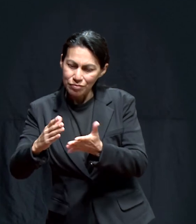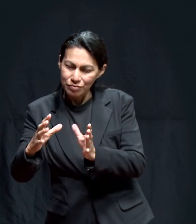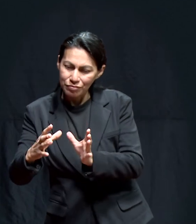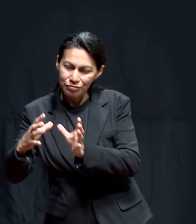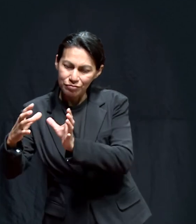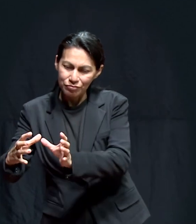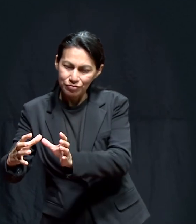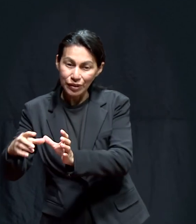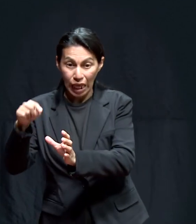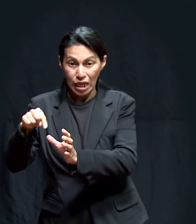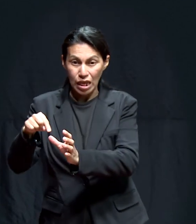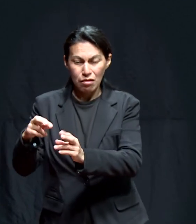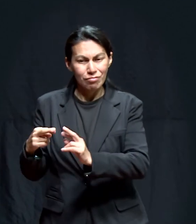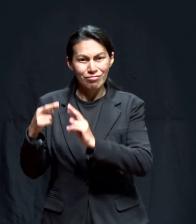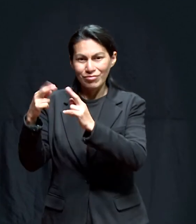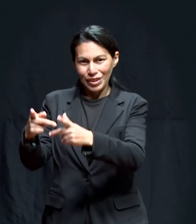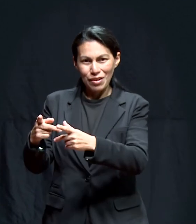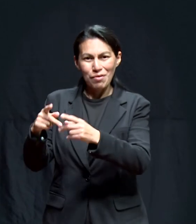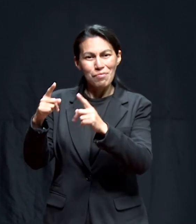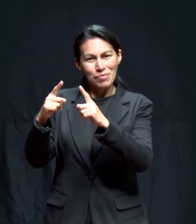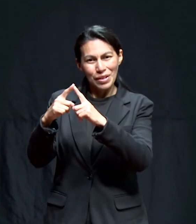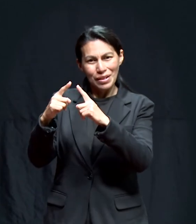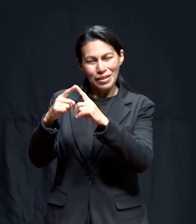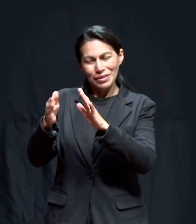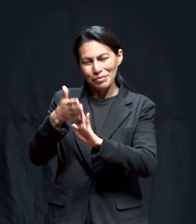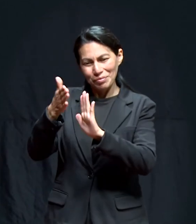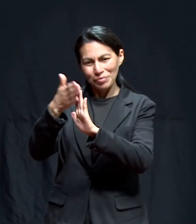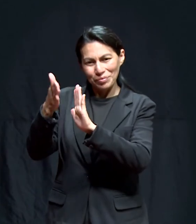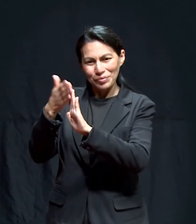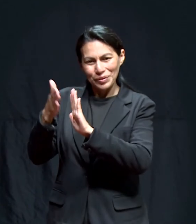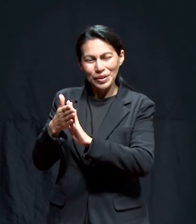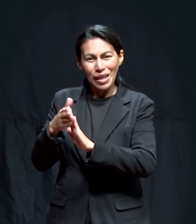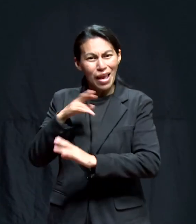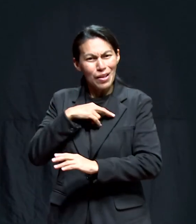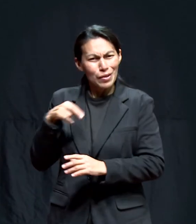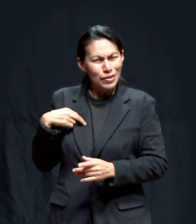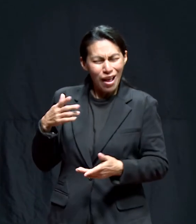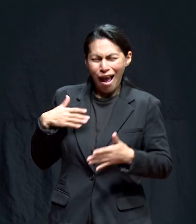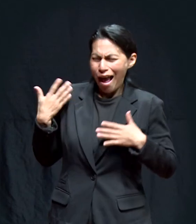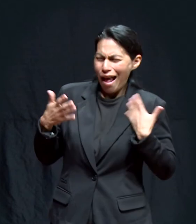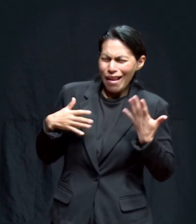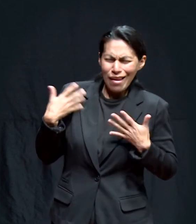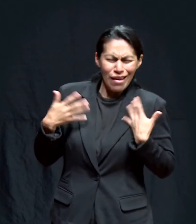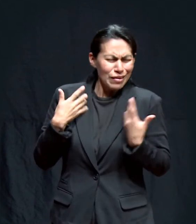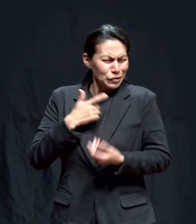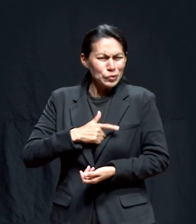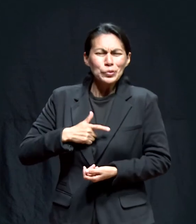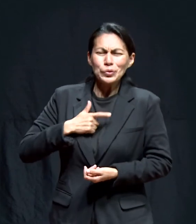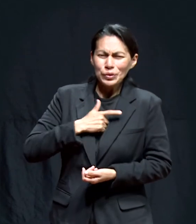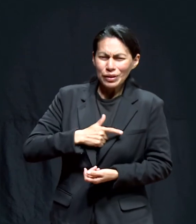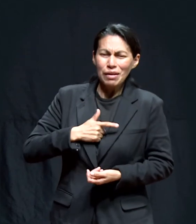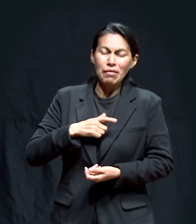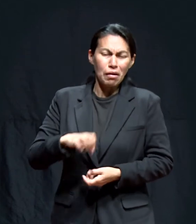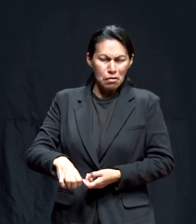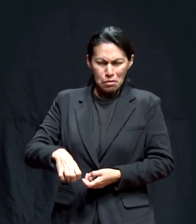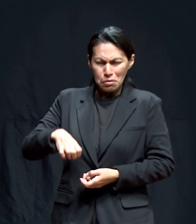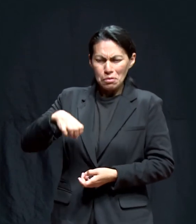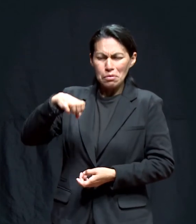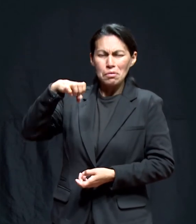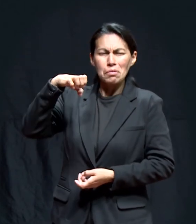Con ese, pues, ese entusiasmo de ir a limpiar la iglesia, de atenderla, de todo eso.